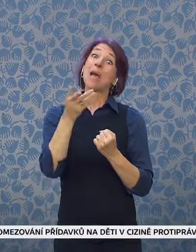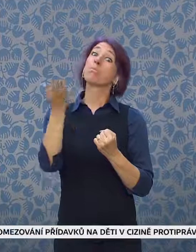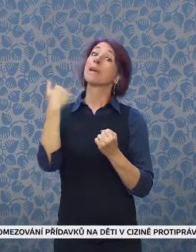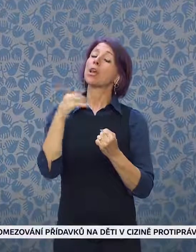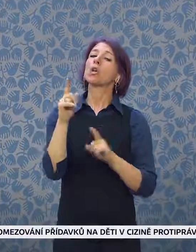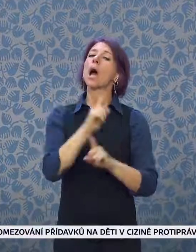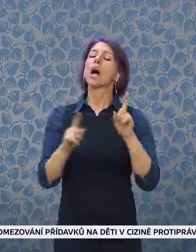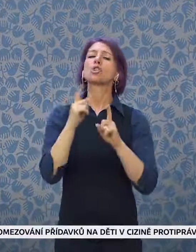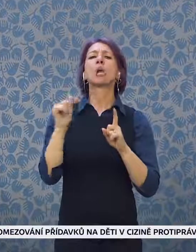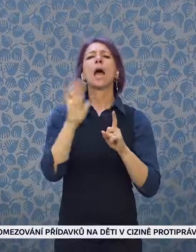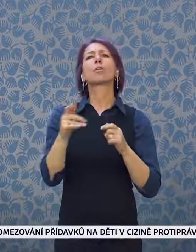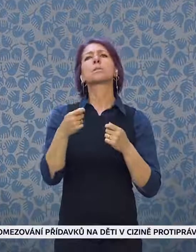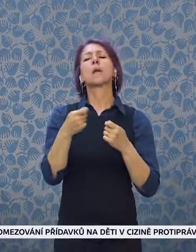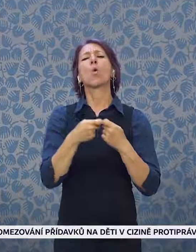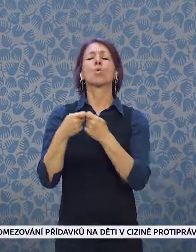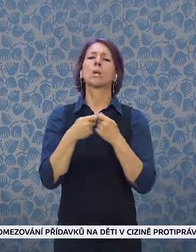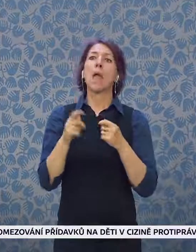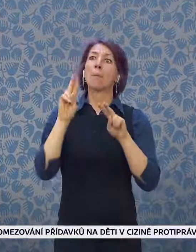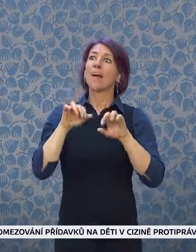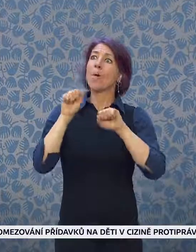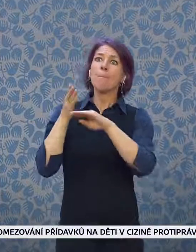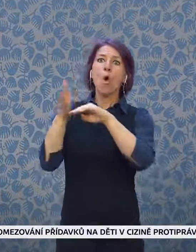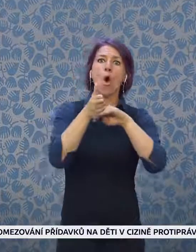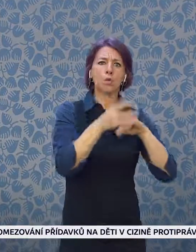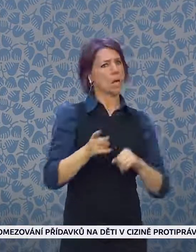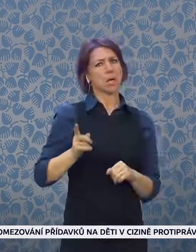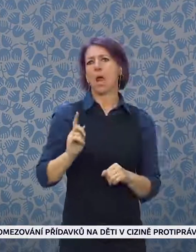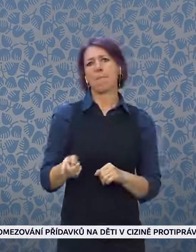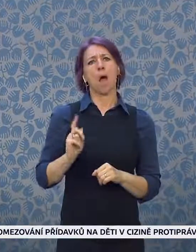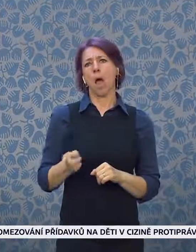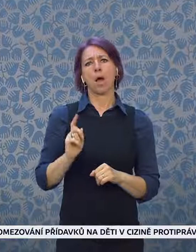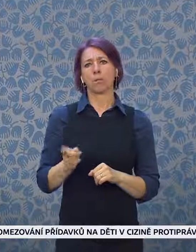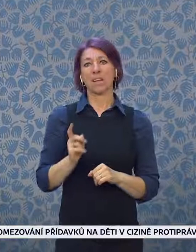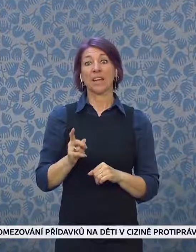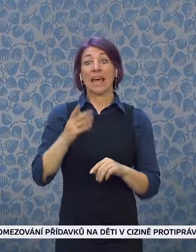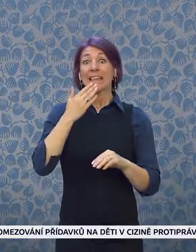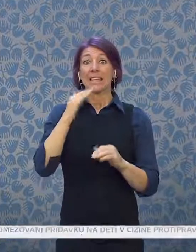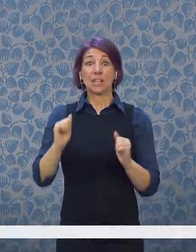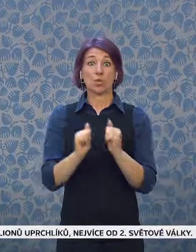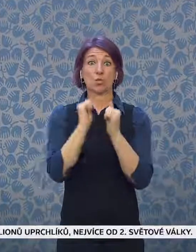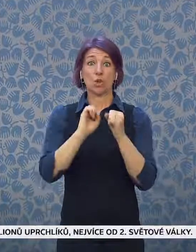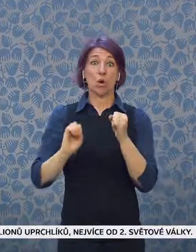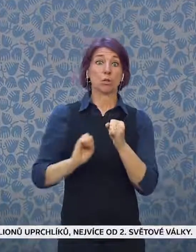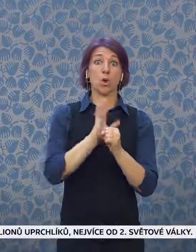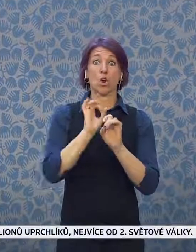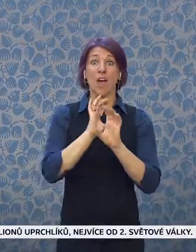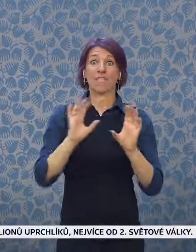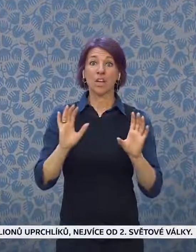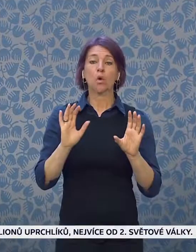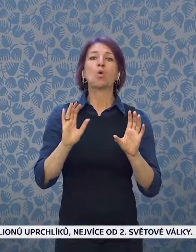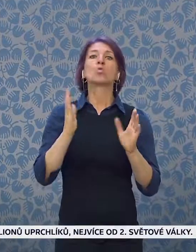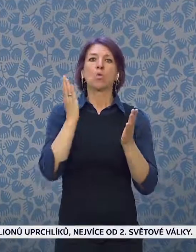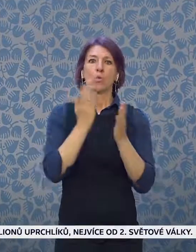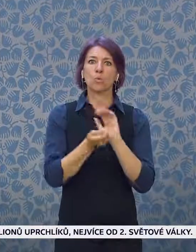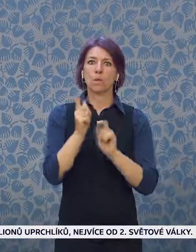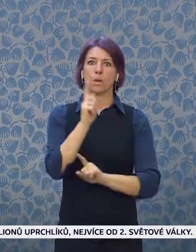pokud bychom to nyní neudělali, určitě bychom nedokázali řešit pandemii takto společně a nepřijali